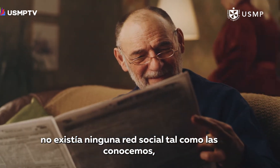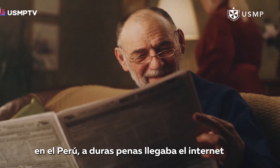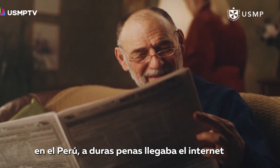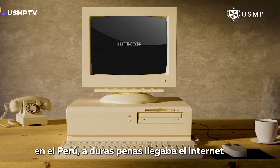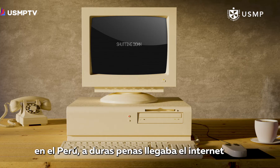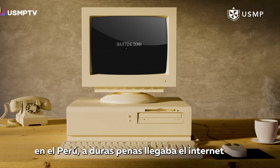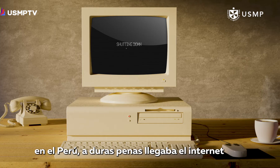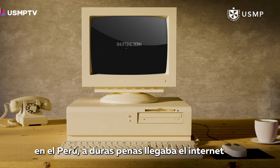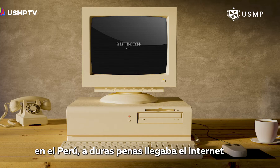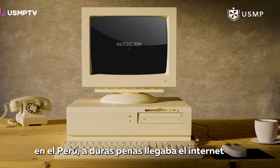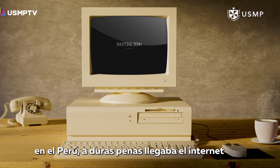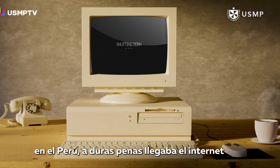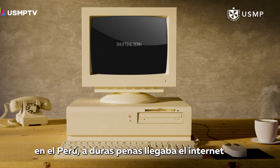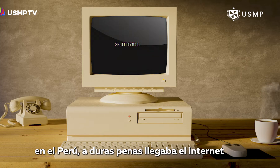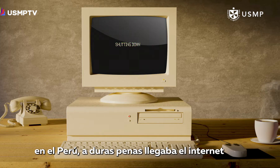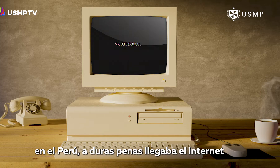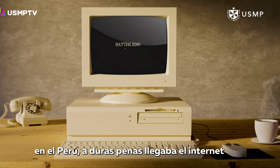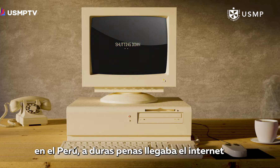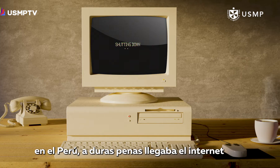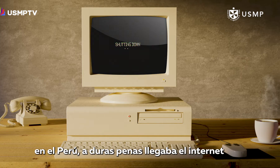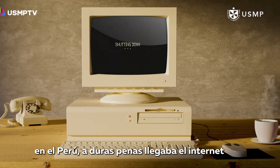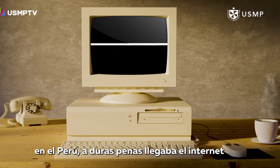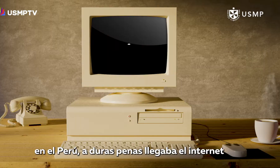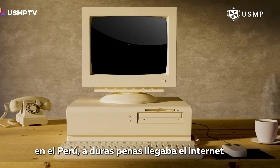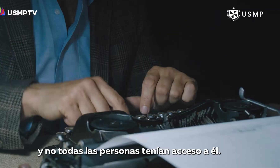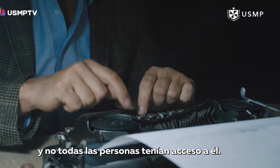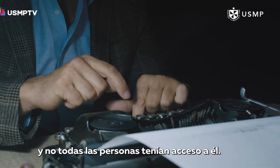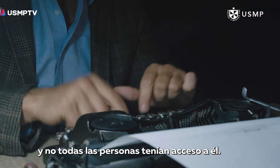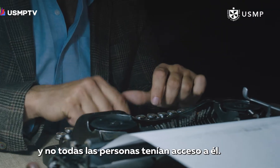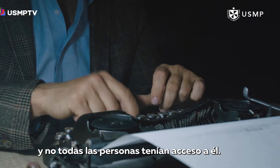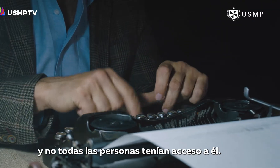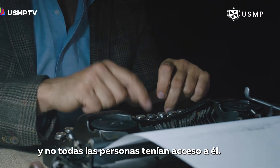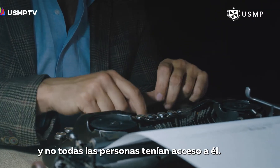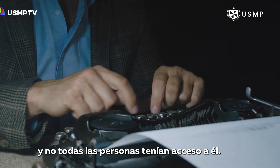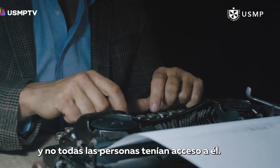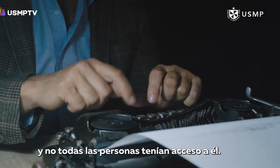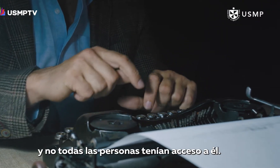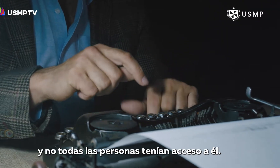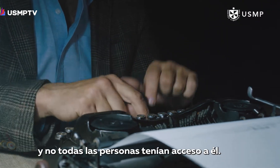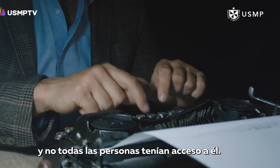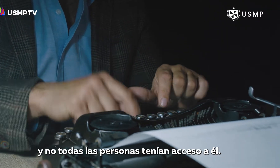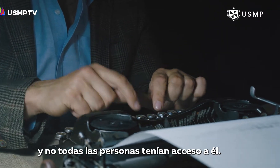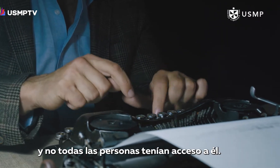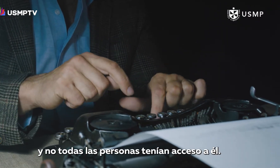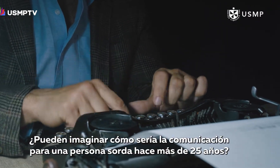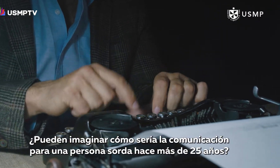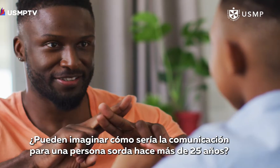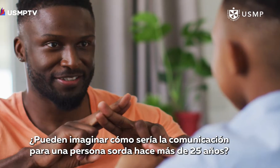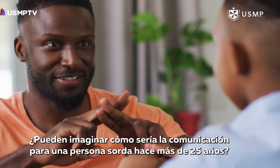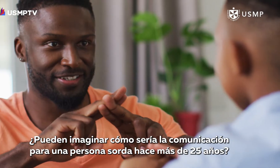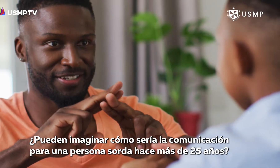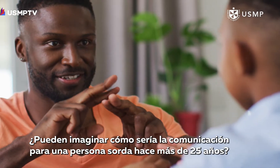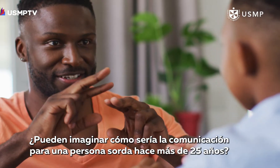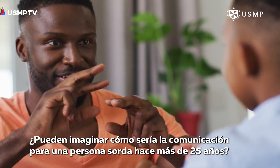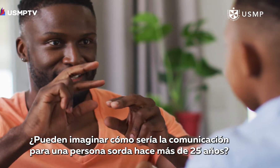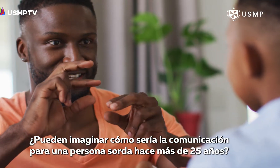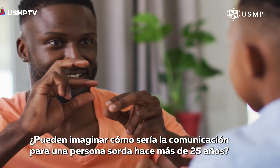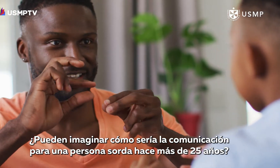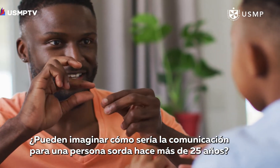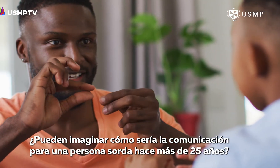En el Perú, a duras penas llegaba el Internet, y no todas las personas tenían acceso a él. ¿Pueden imaginar cómo sería la